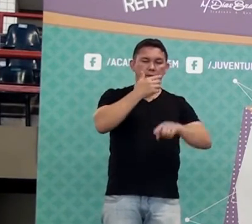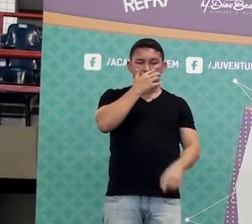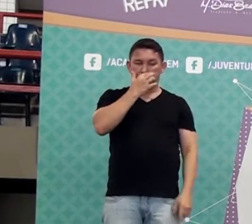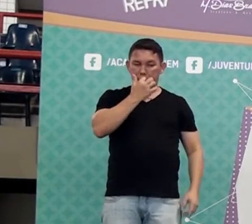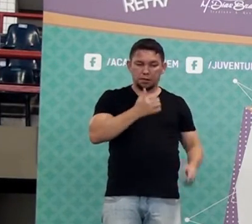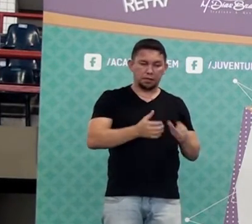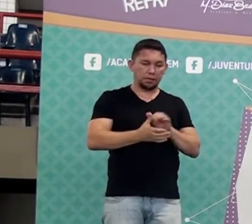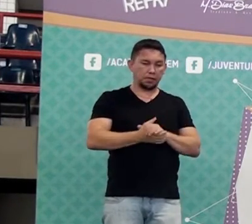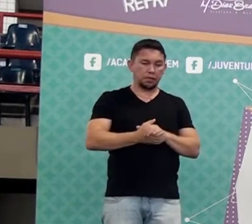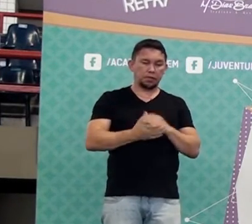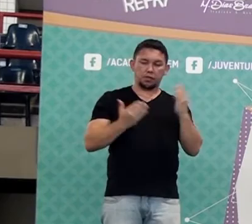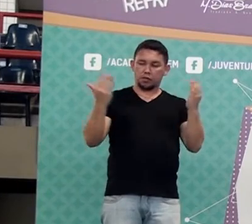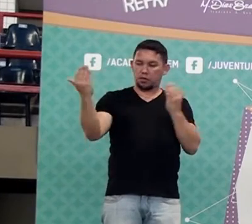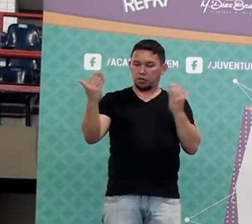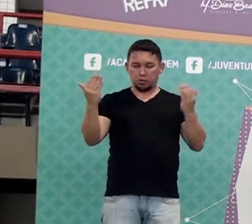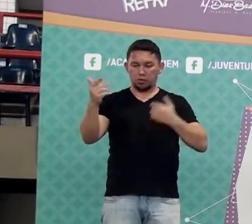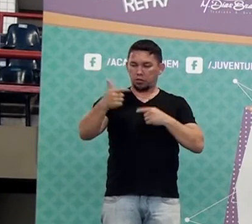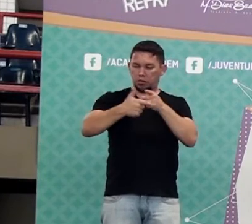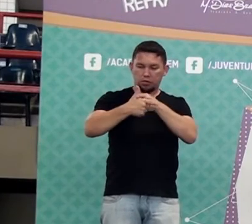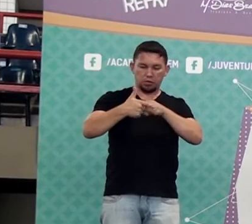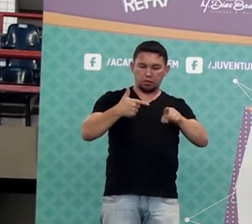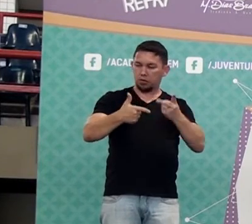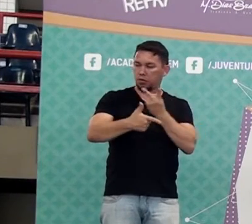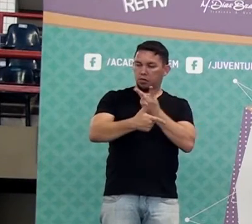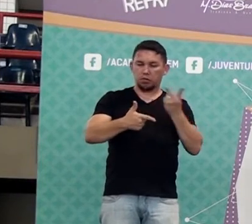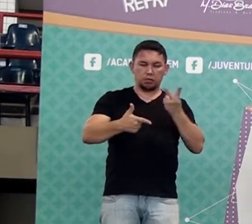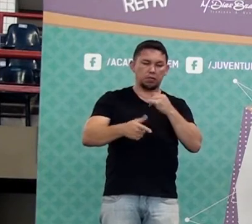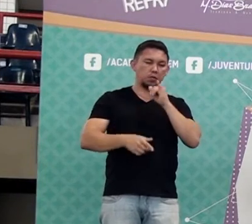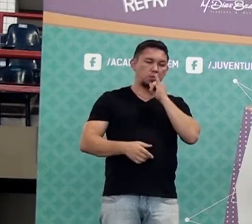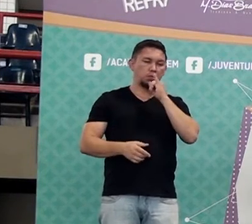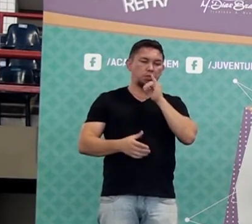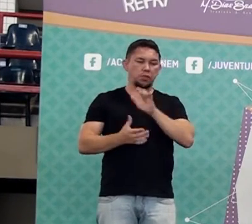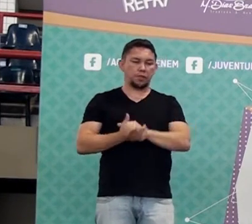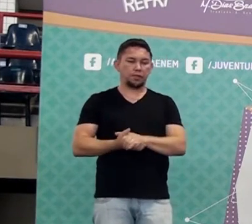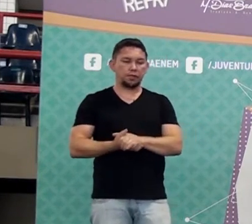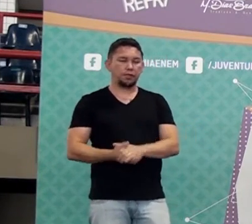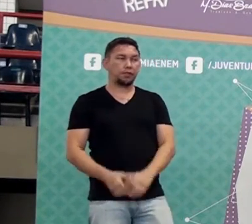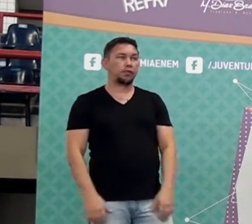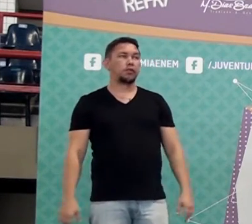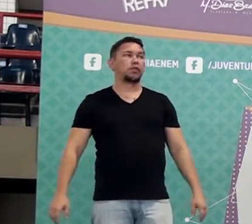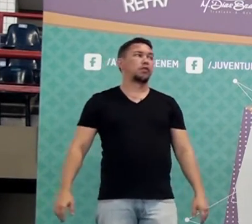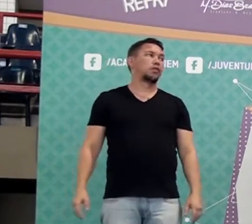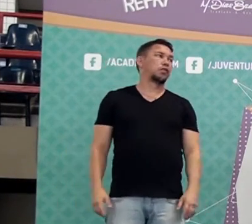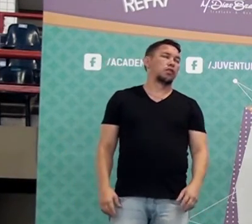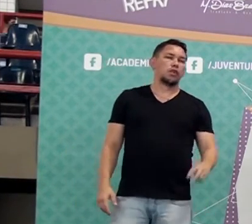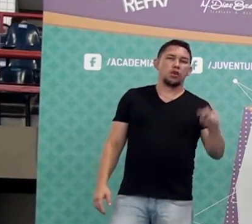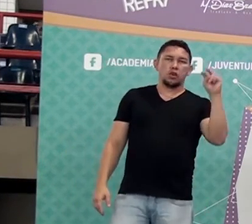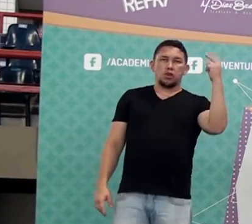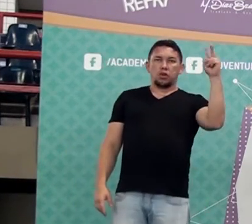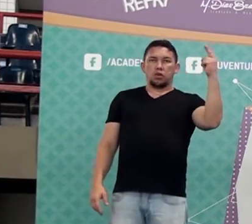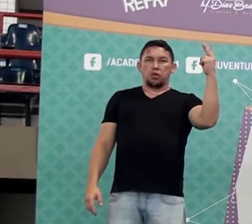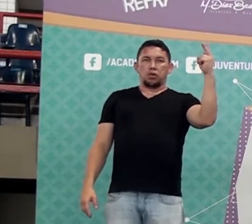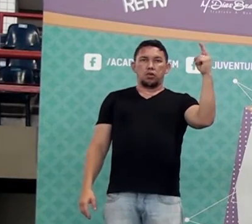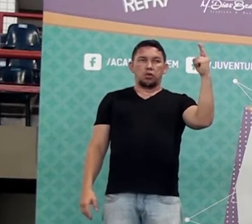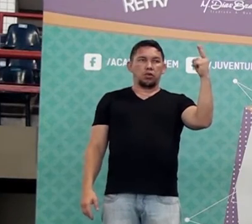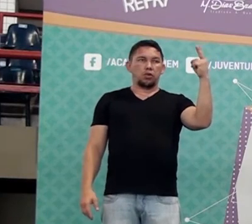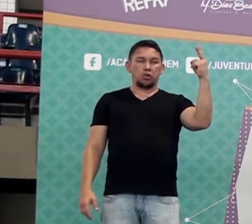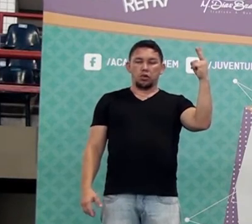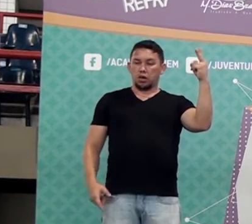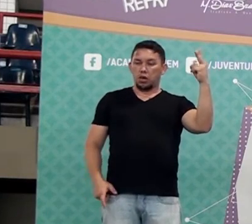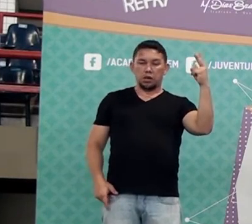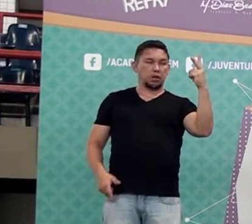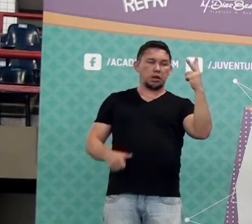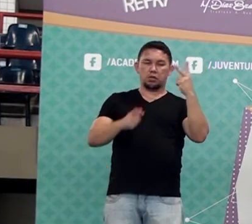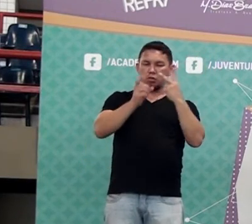Se eu quiser sempre comparar uma coisa com a outra, eu divido uma pela outra. Por exemplo, se eu tenho 2 reais e gasto 1